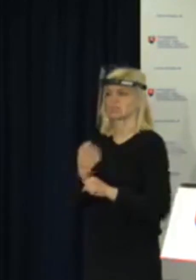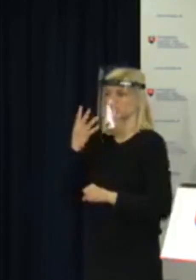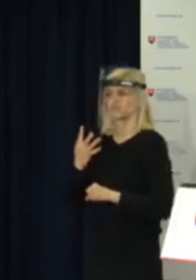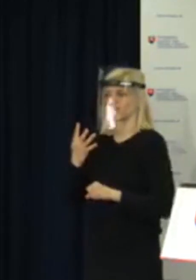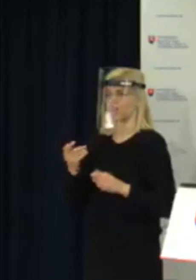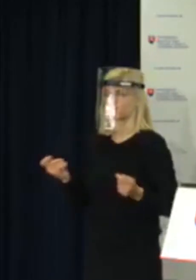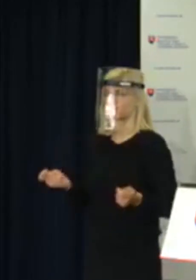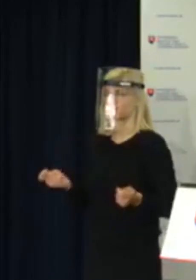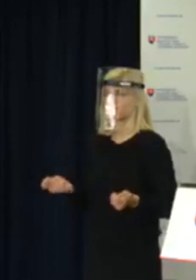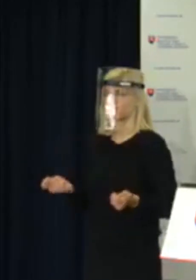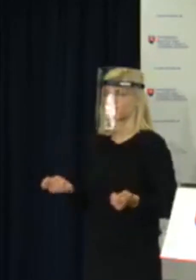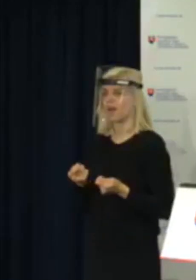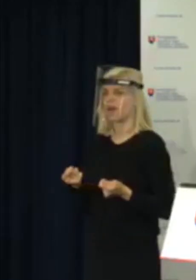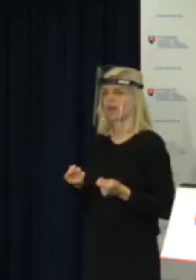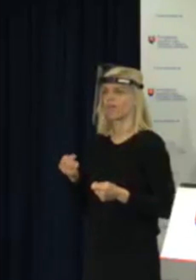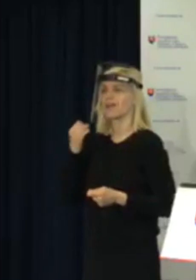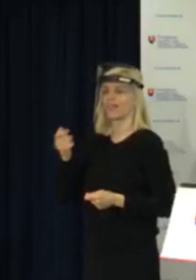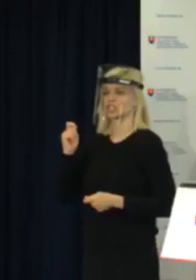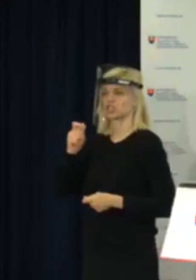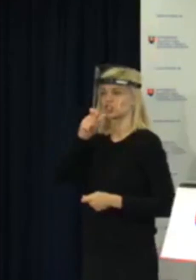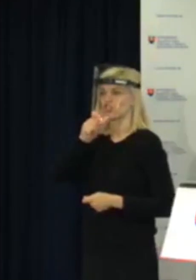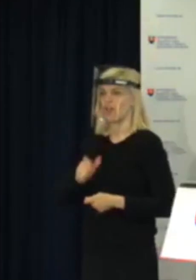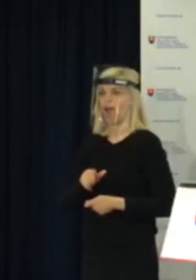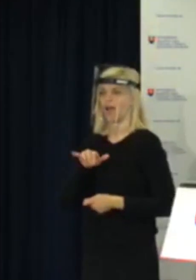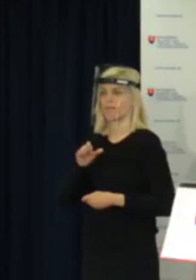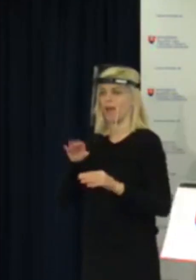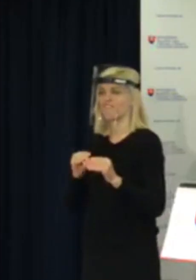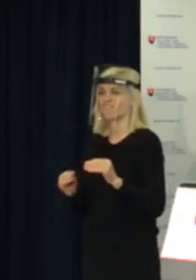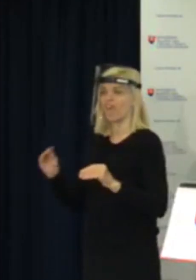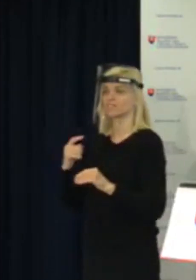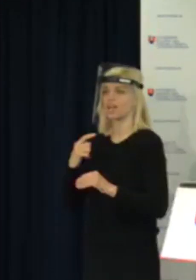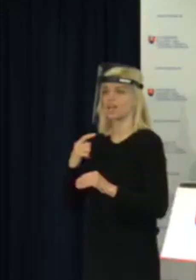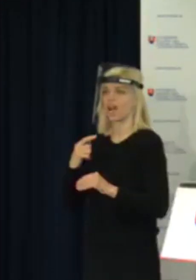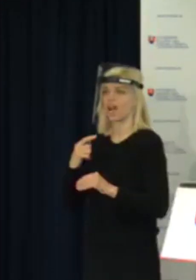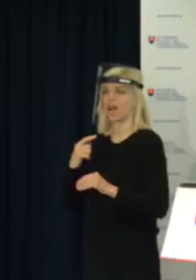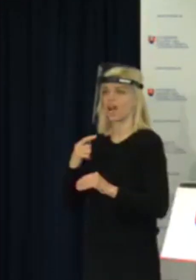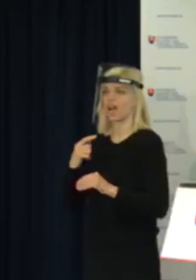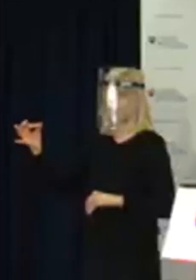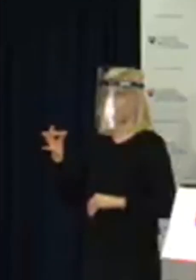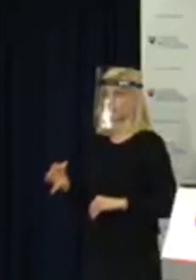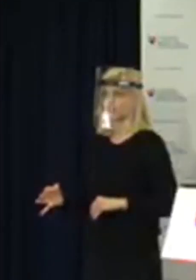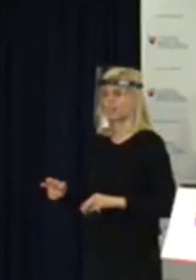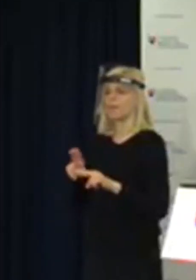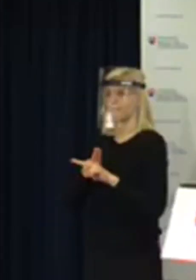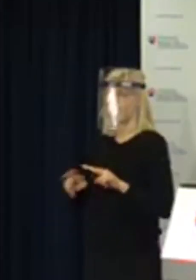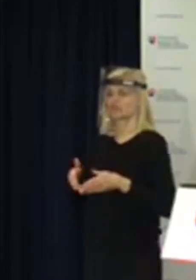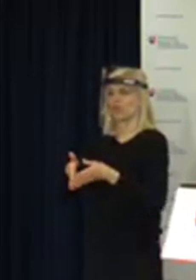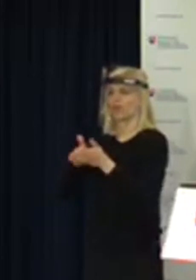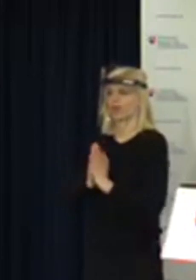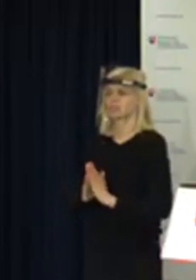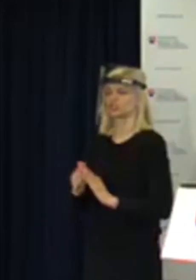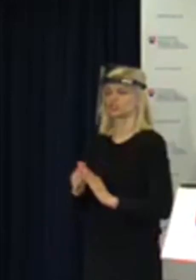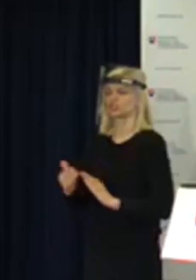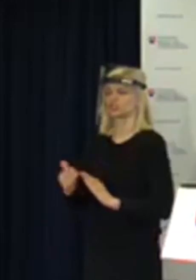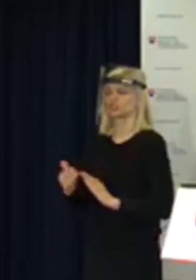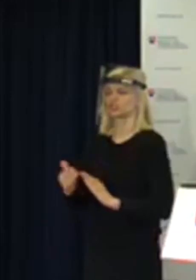septembra. Získa úspešnosť viac ako 33 % v školu o potvrdenie výsledku